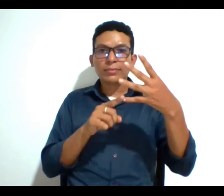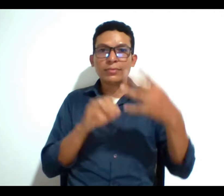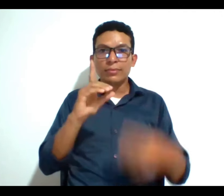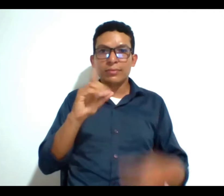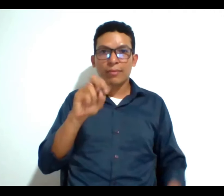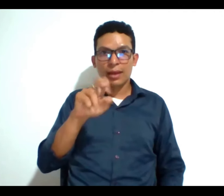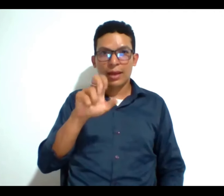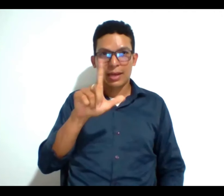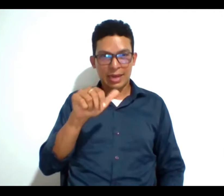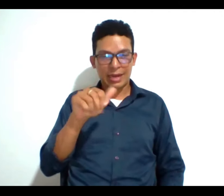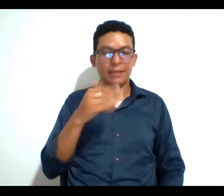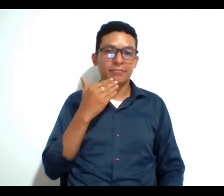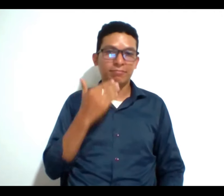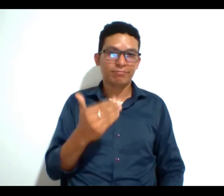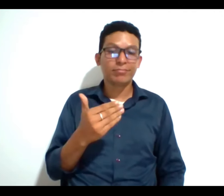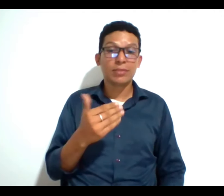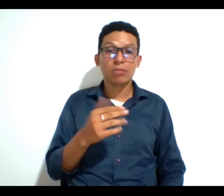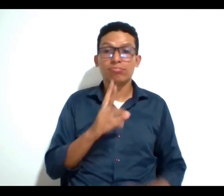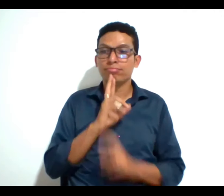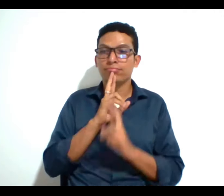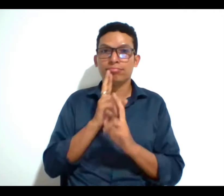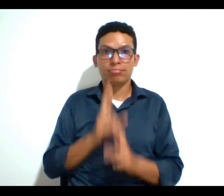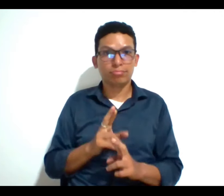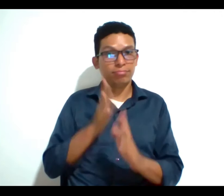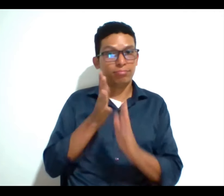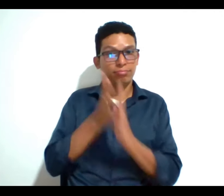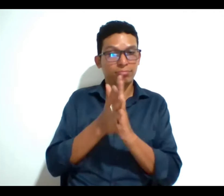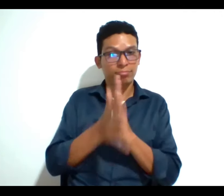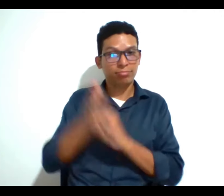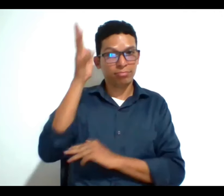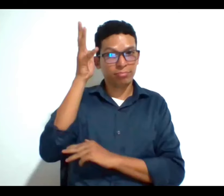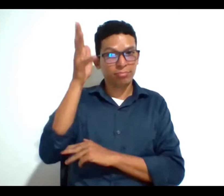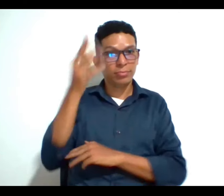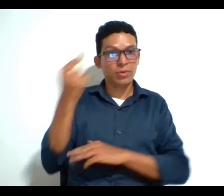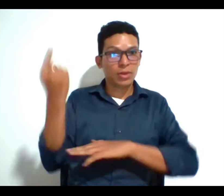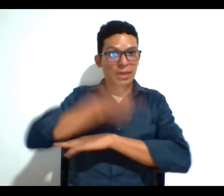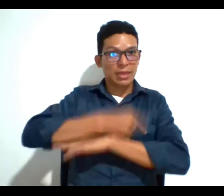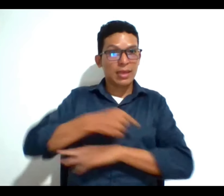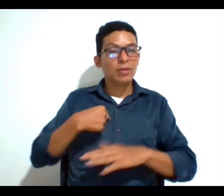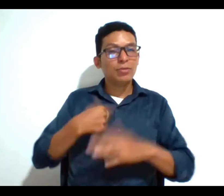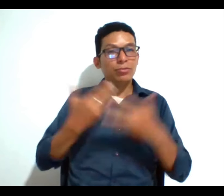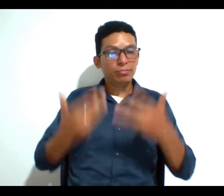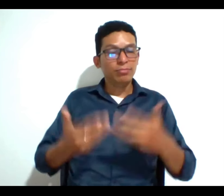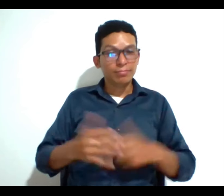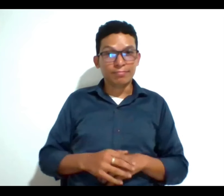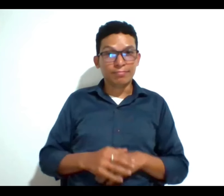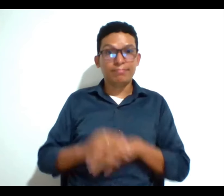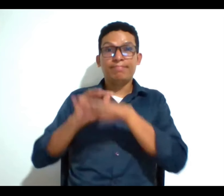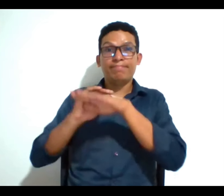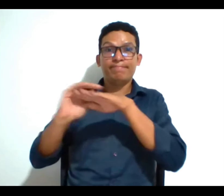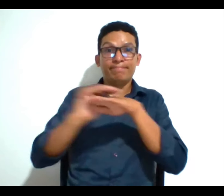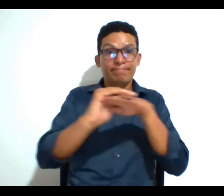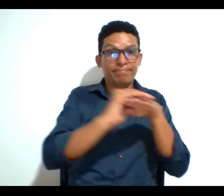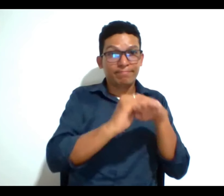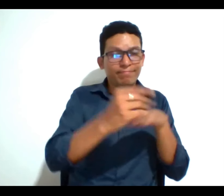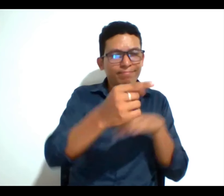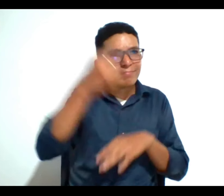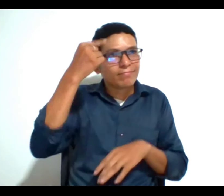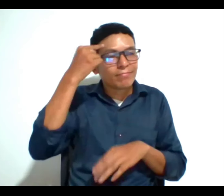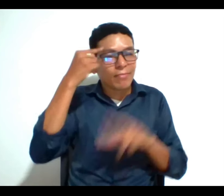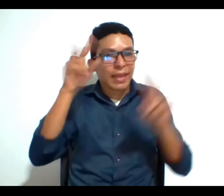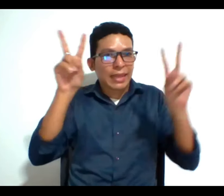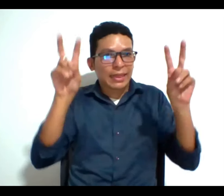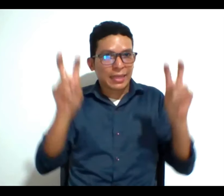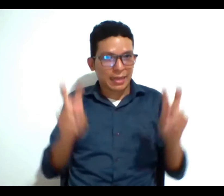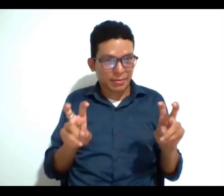respuesta a este conversatorio que traíamos el día de hoy e invitarles a que puedan seguir pensando estos temas a seguir